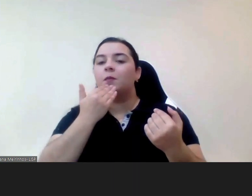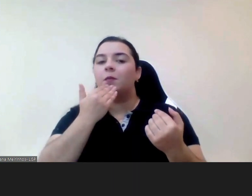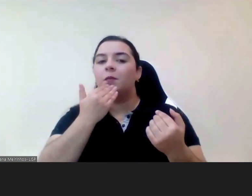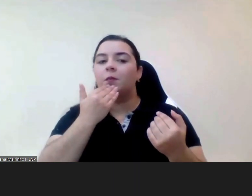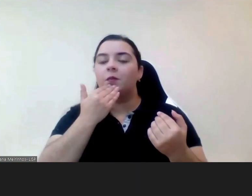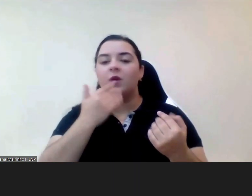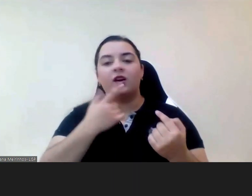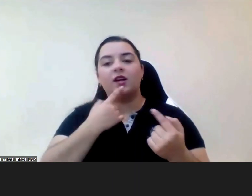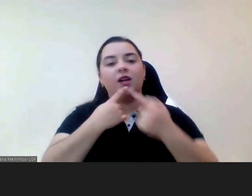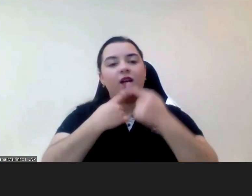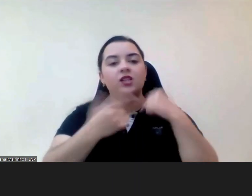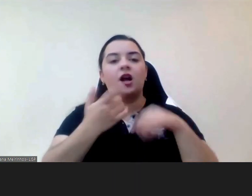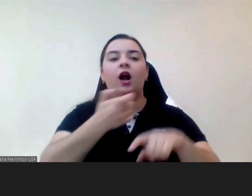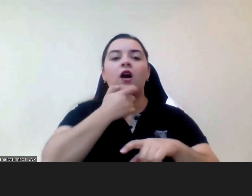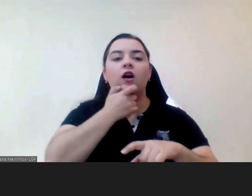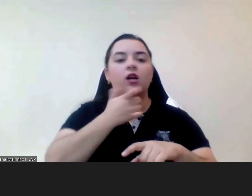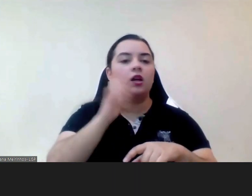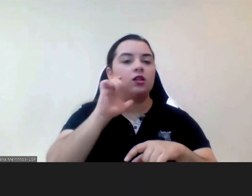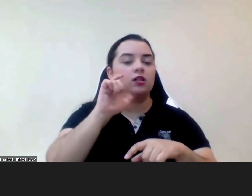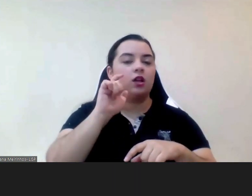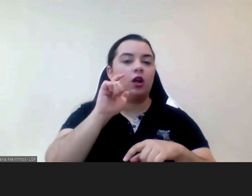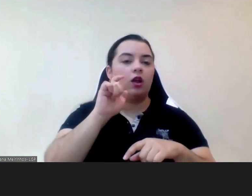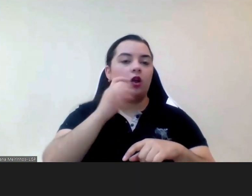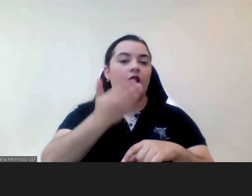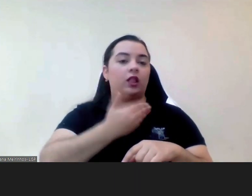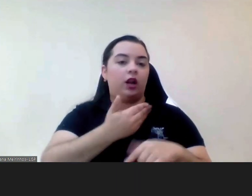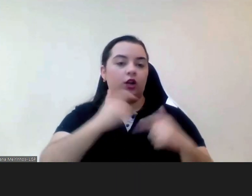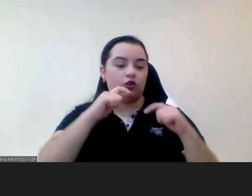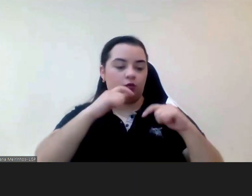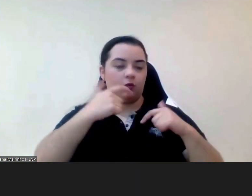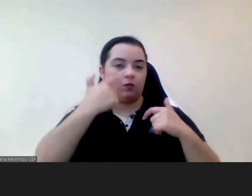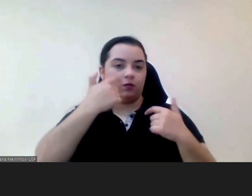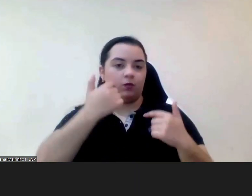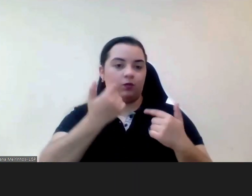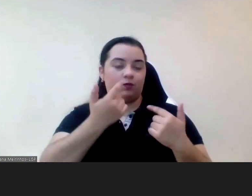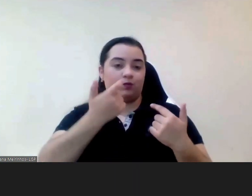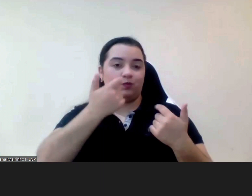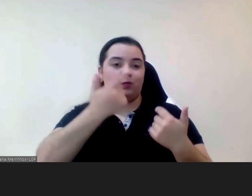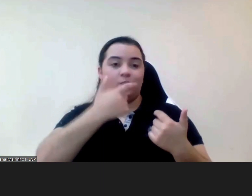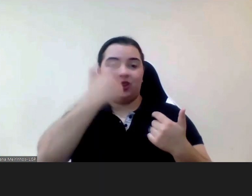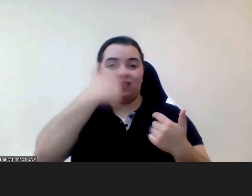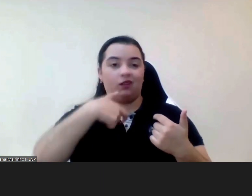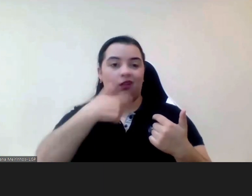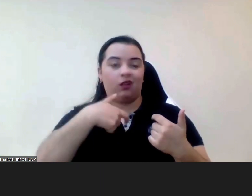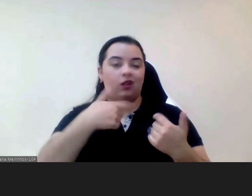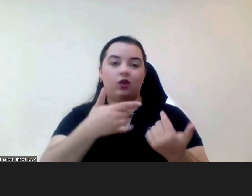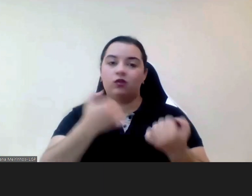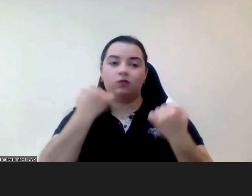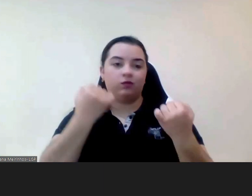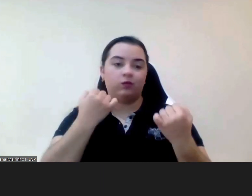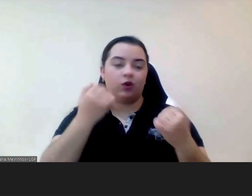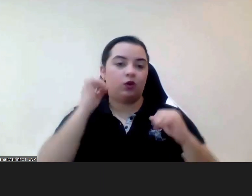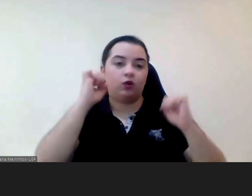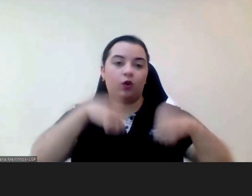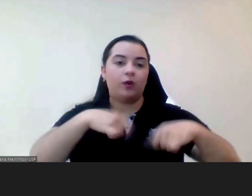acautelados e portanto é fundamental estar de uma forma geral todos com esta